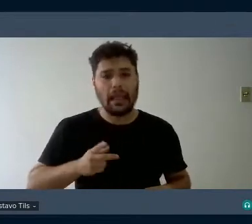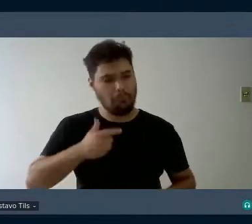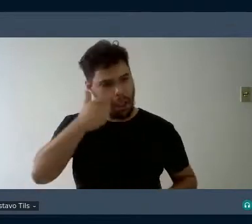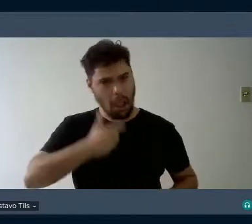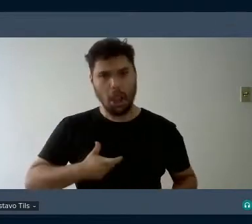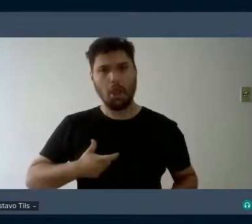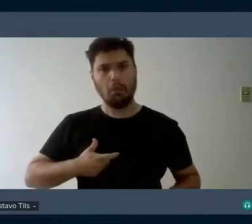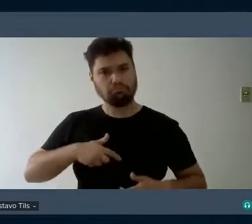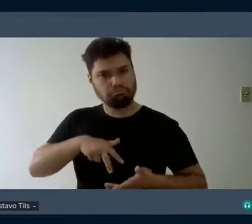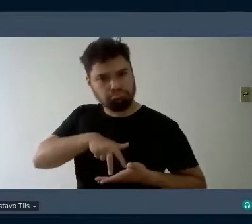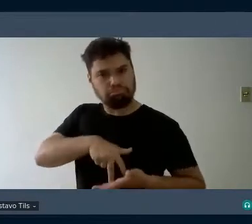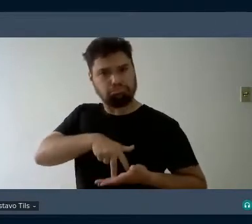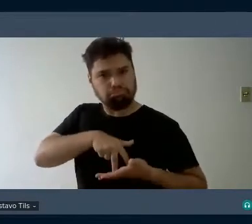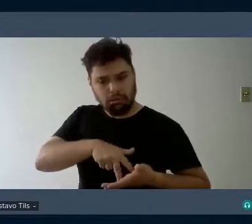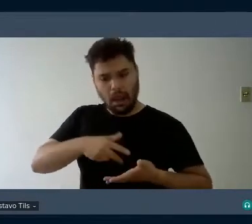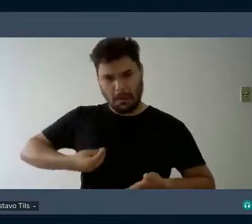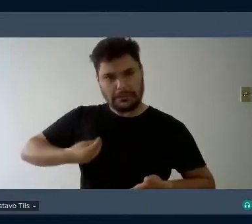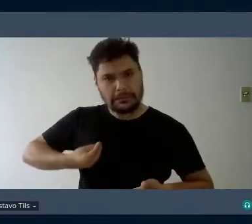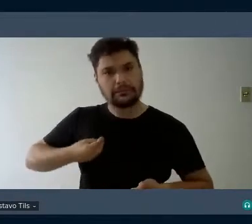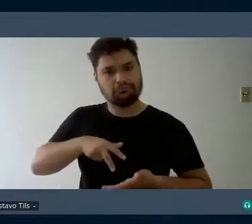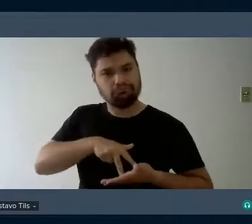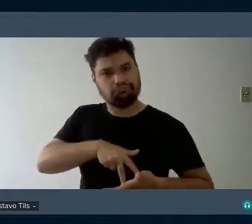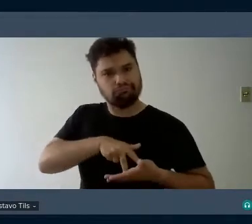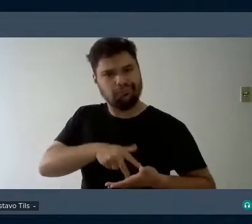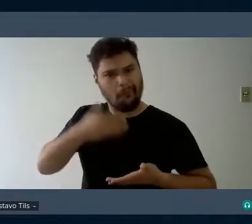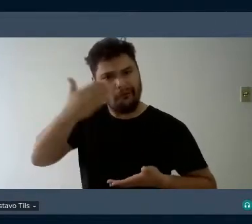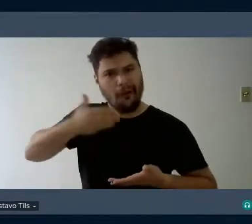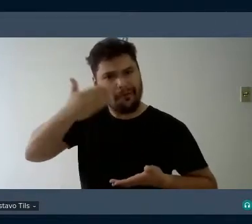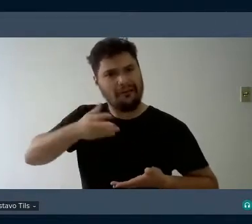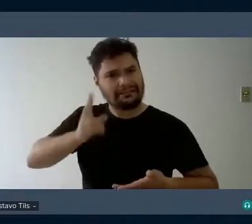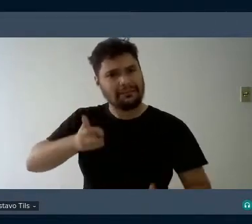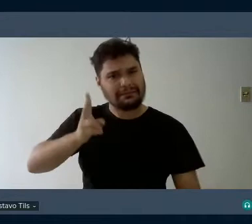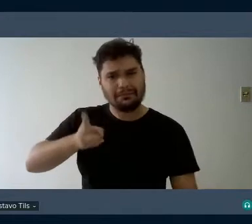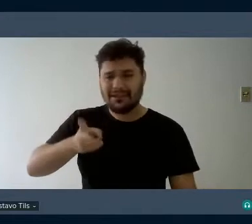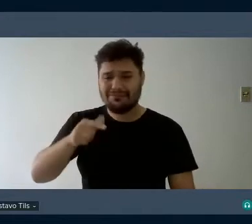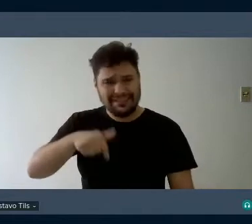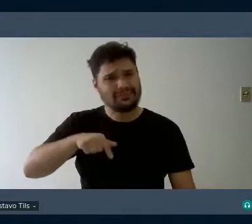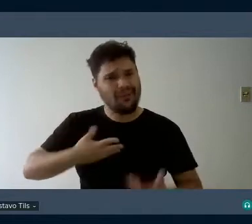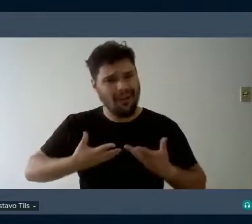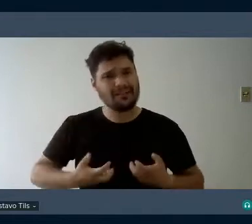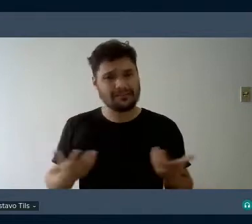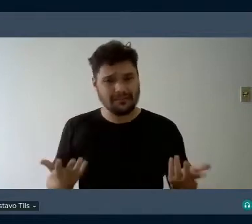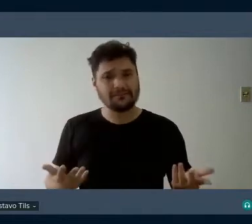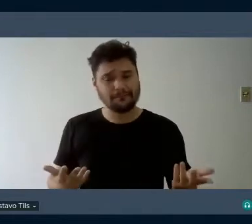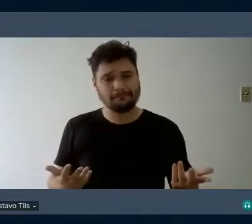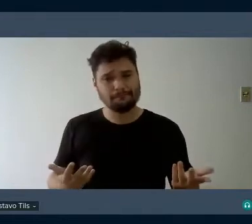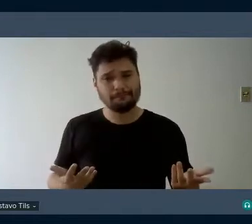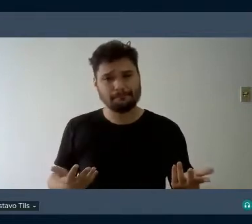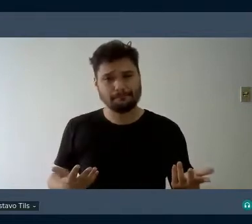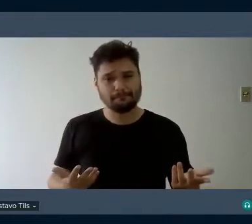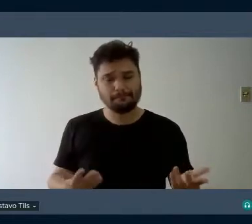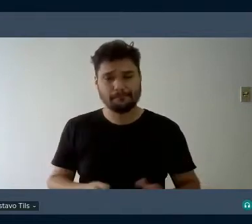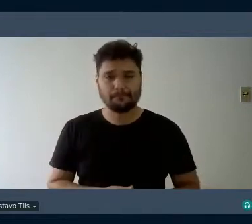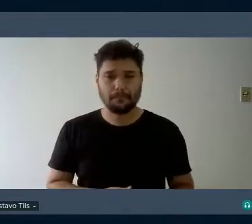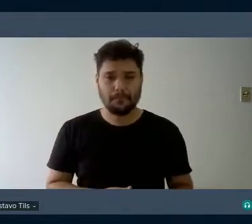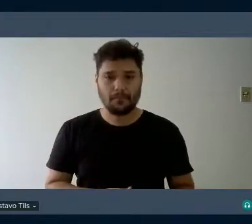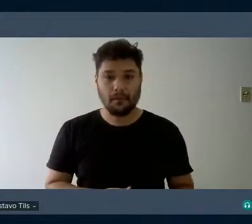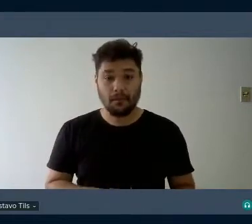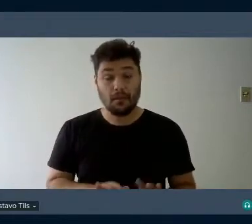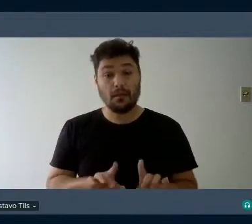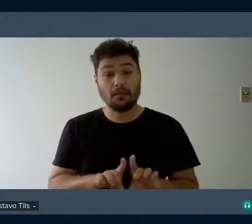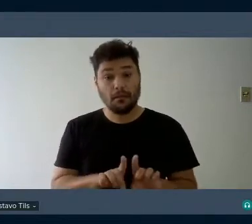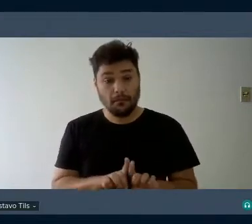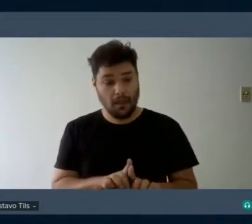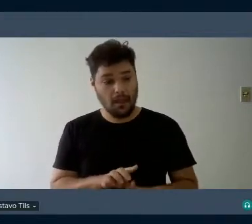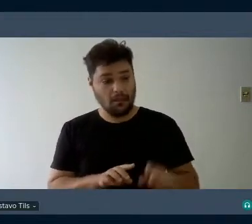e provar que existe. isso é muito cansativo, deve ser. A questão do outro, da